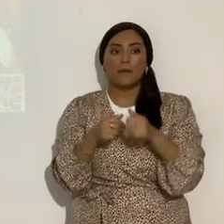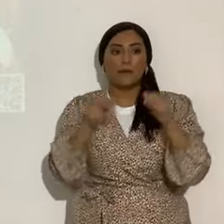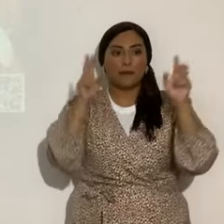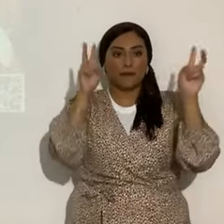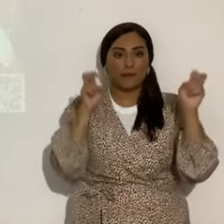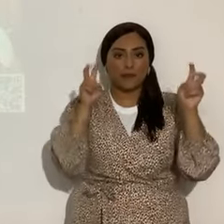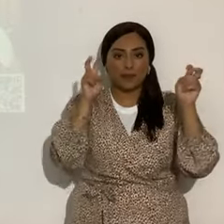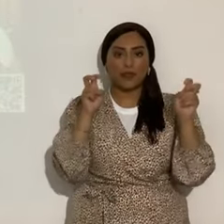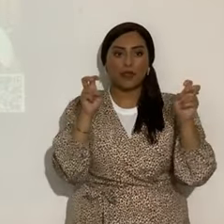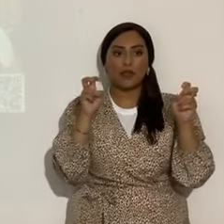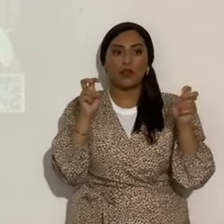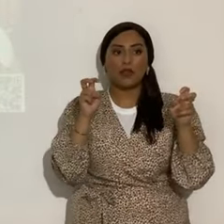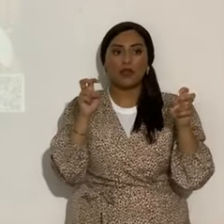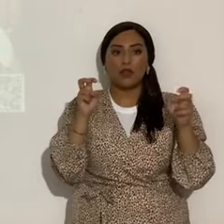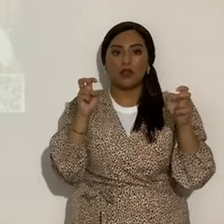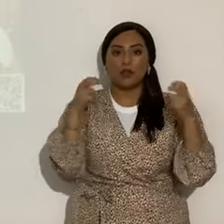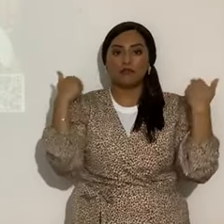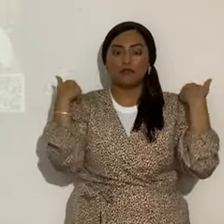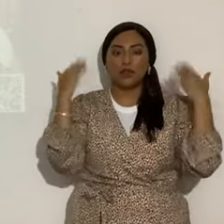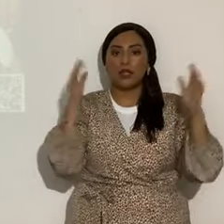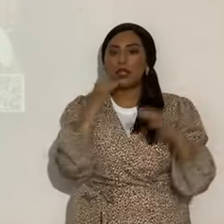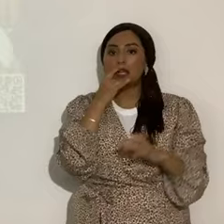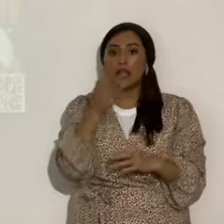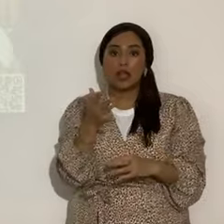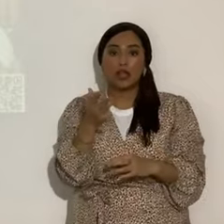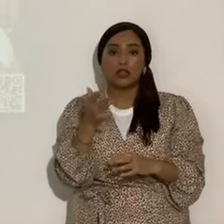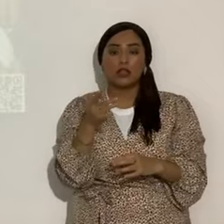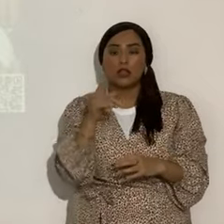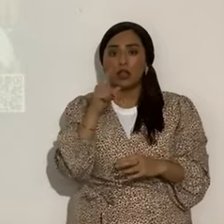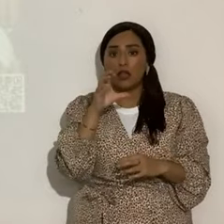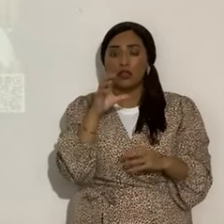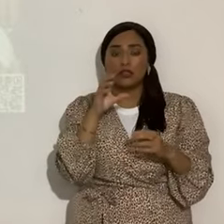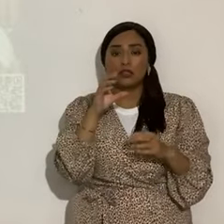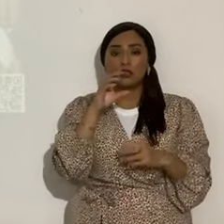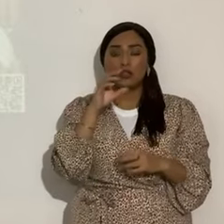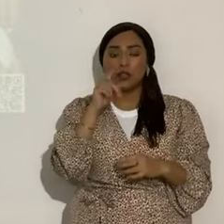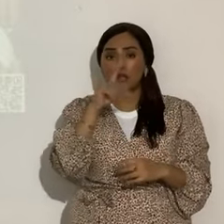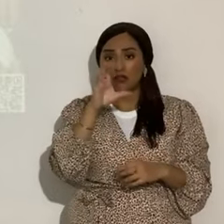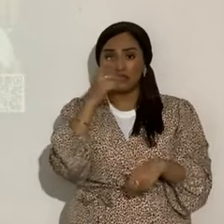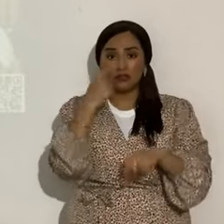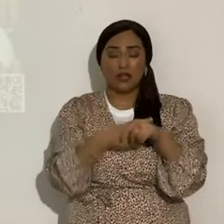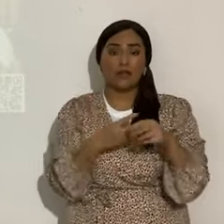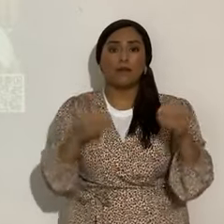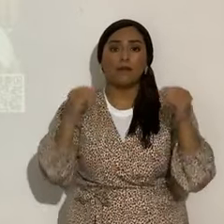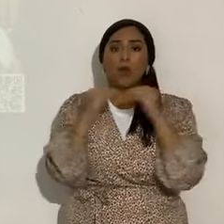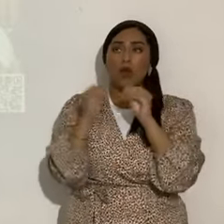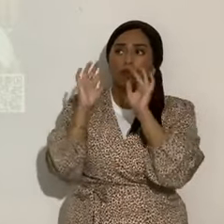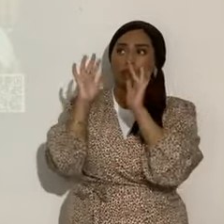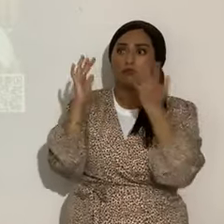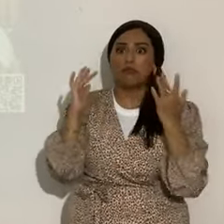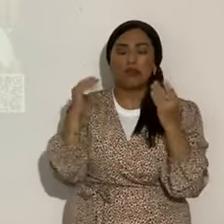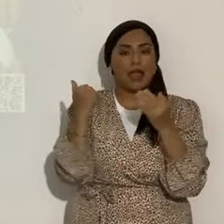ángel de luz, y por eso va a ser 100 veces más brillantes que el cometa verde. Todo apunta, hermanos.